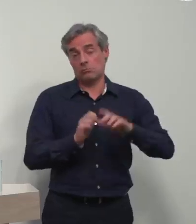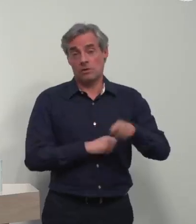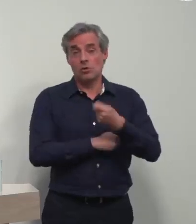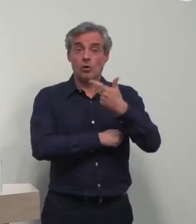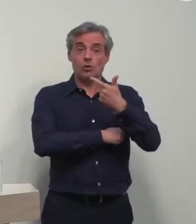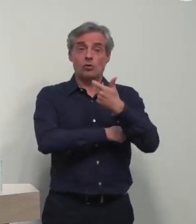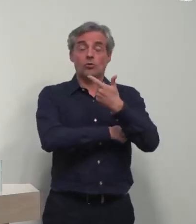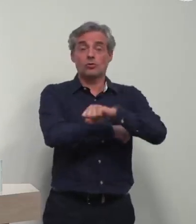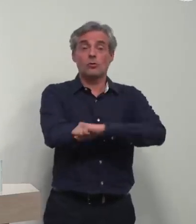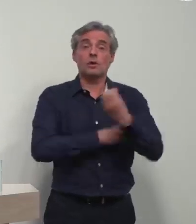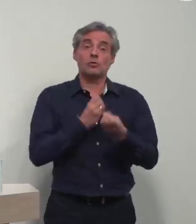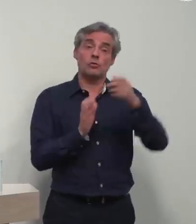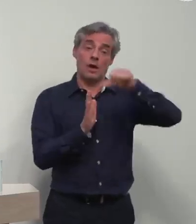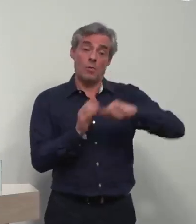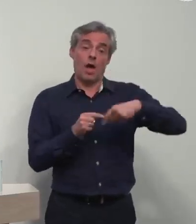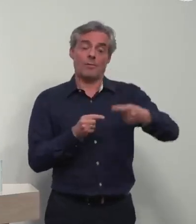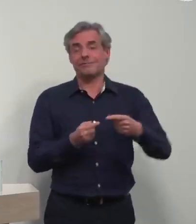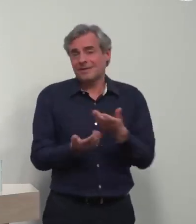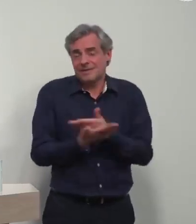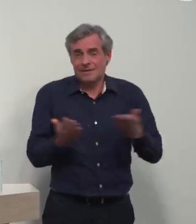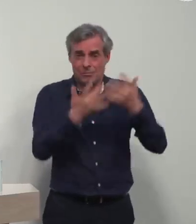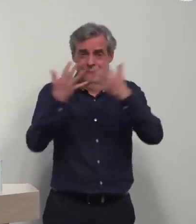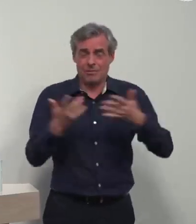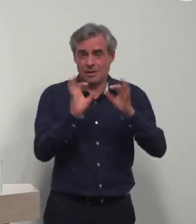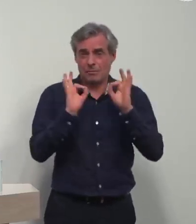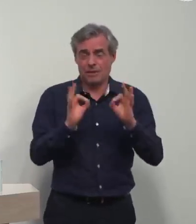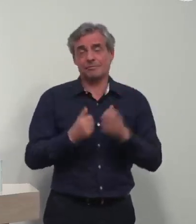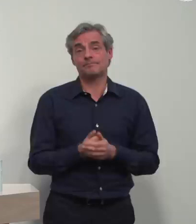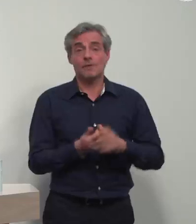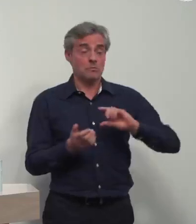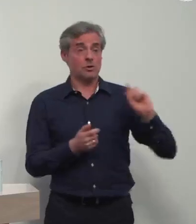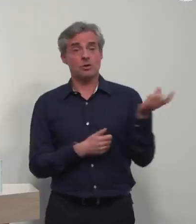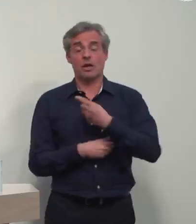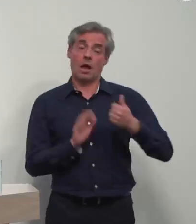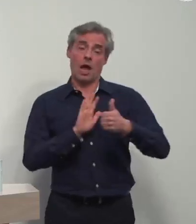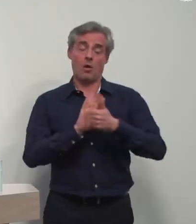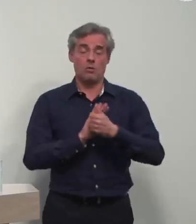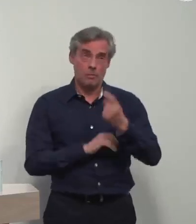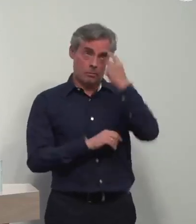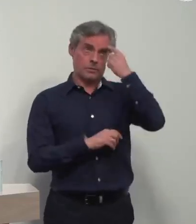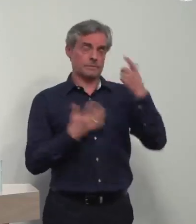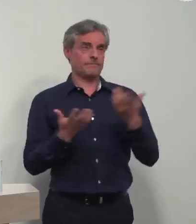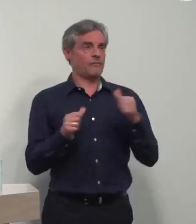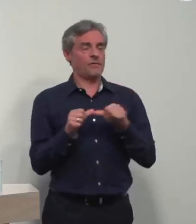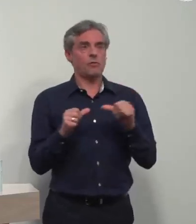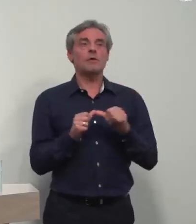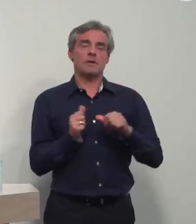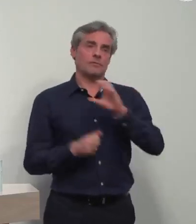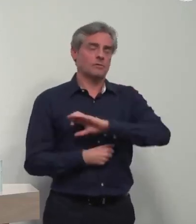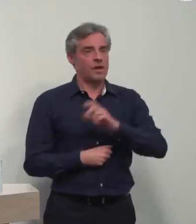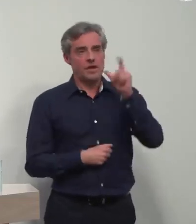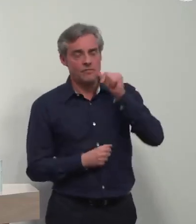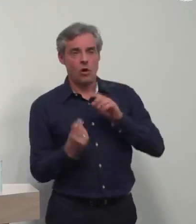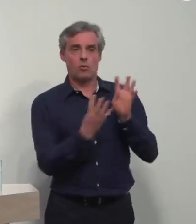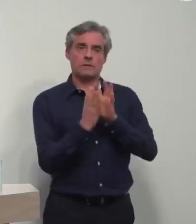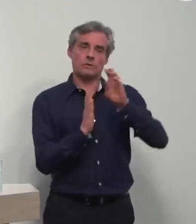semaines ou quatre semaines plus tard. C'est vraiment aussi simple que ça, aussi mathématique que ça. On doit chacun tous les jours se dire qu'on réduit considérablement